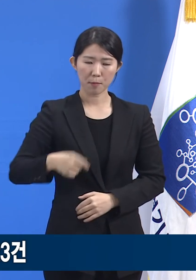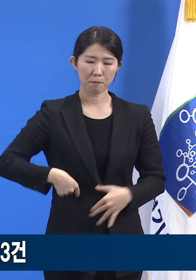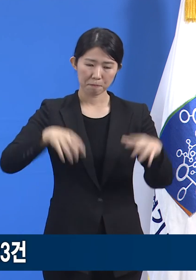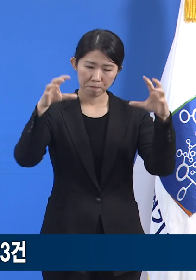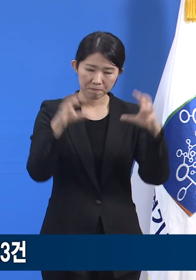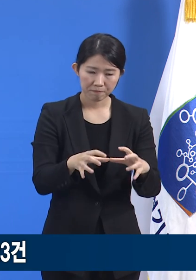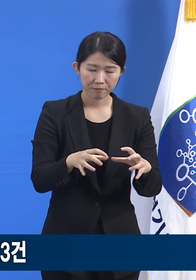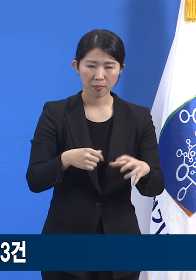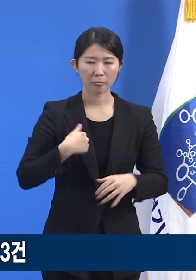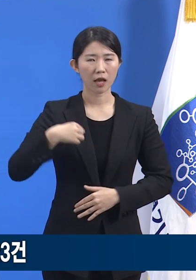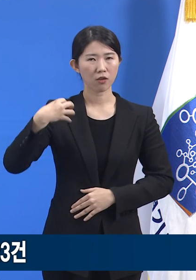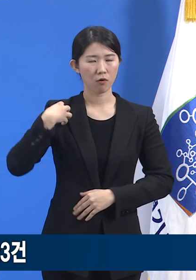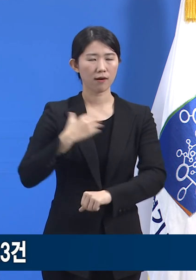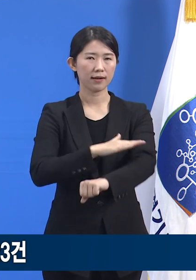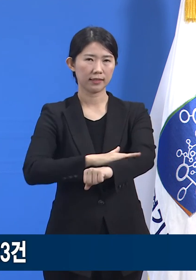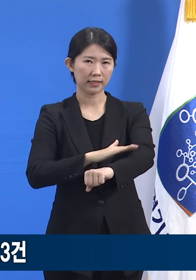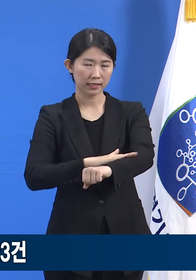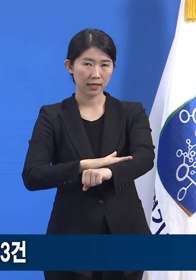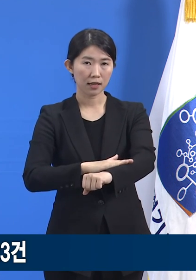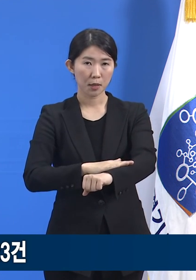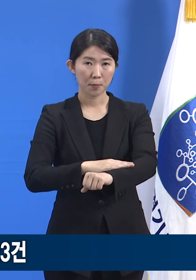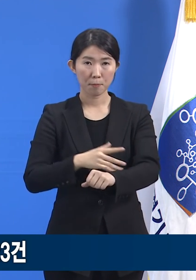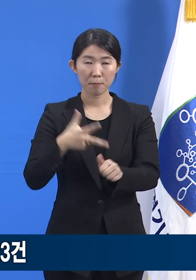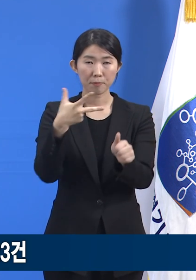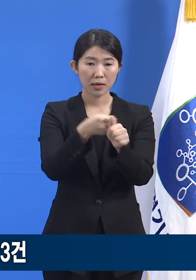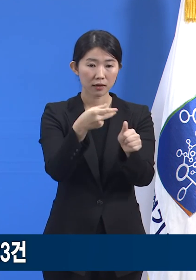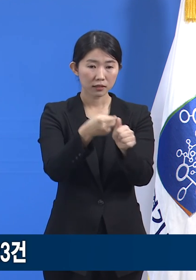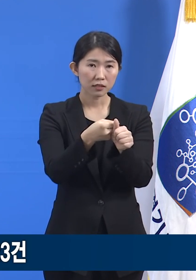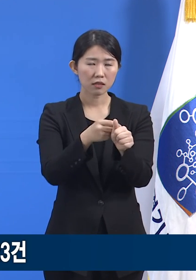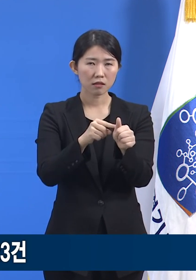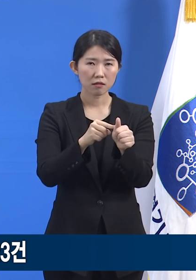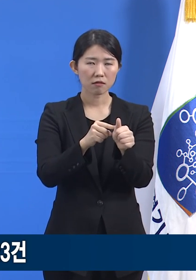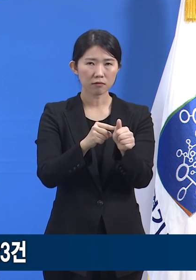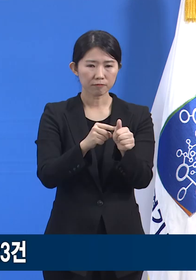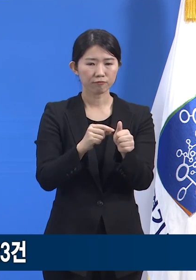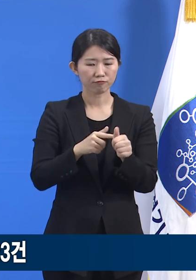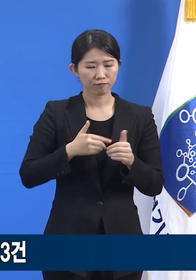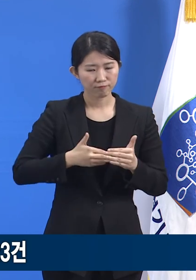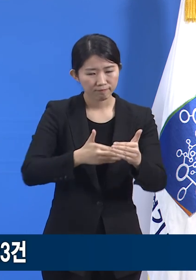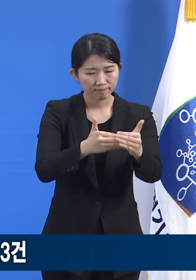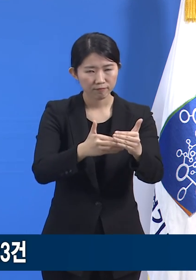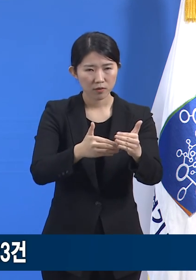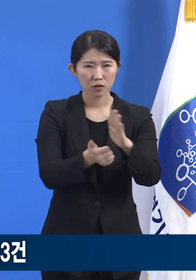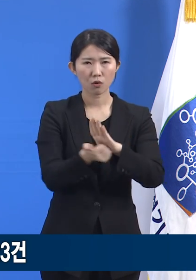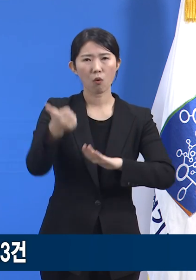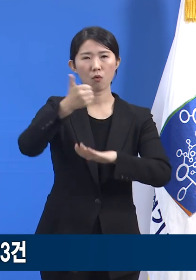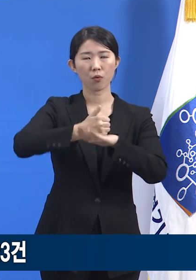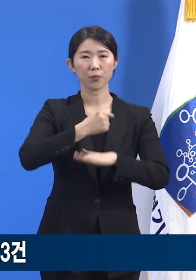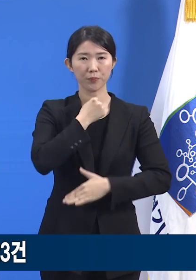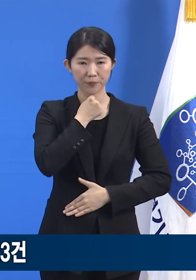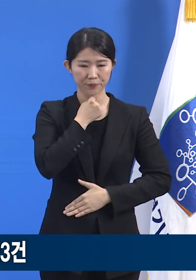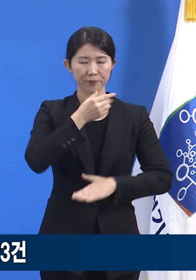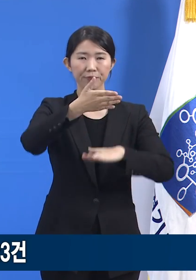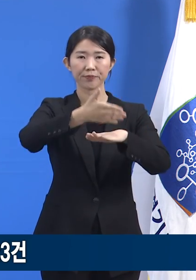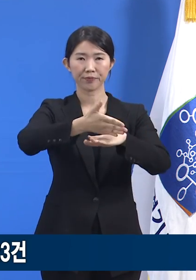해내어 백신 접종 프로그램을 반드시 성공적으로 수행해내기를 소망합니다. 감사합니다.